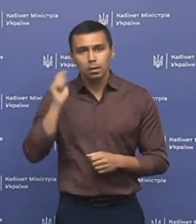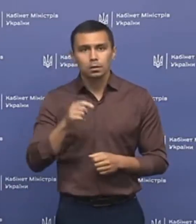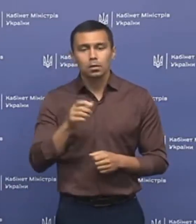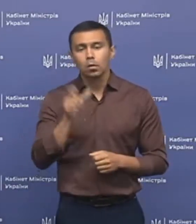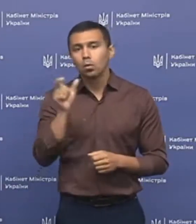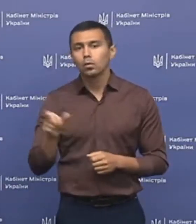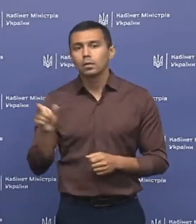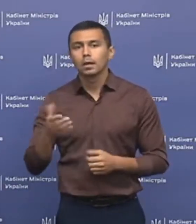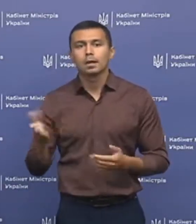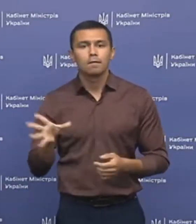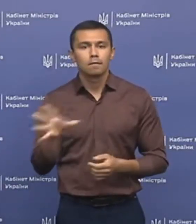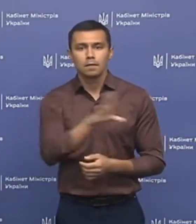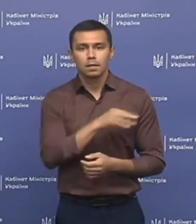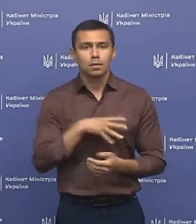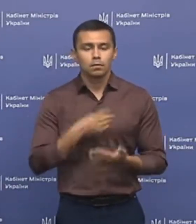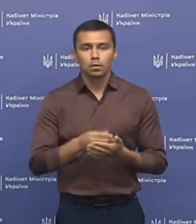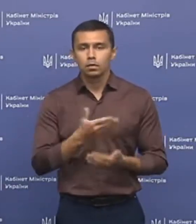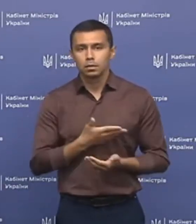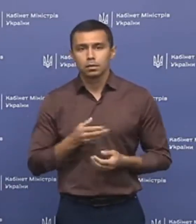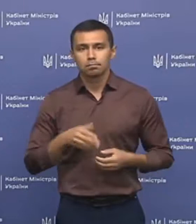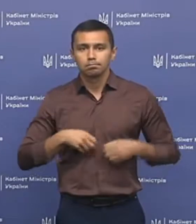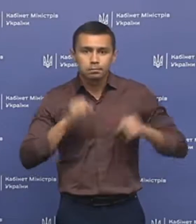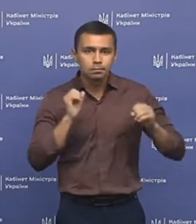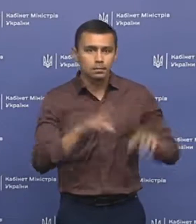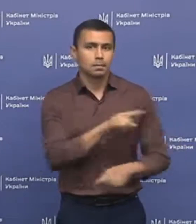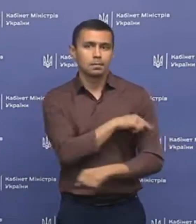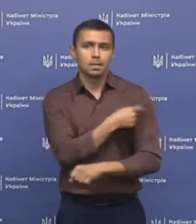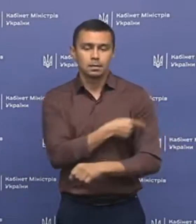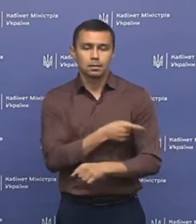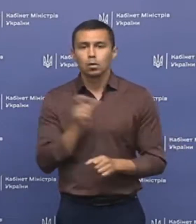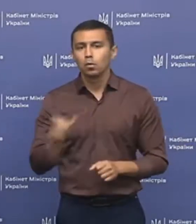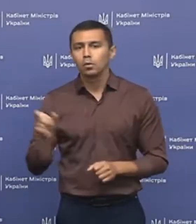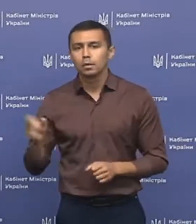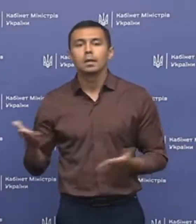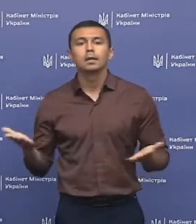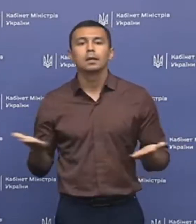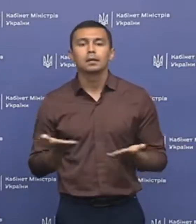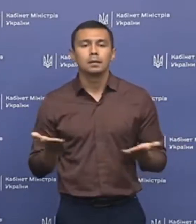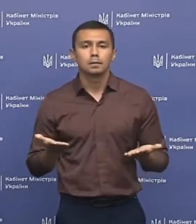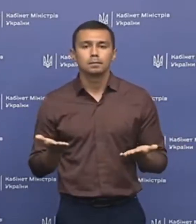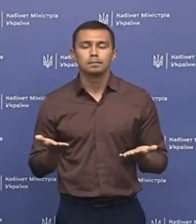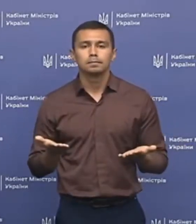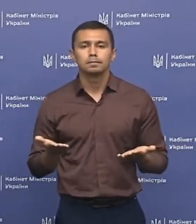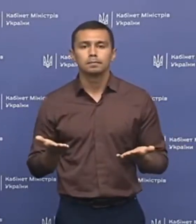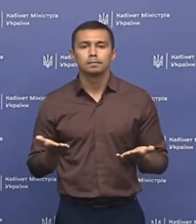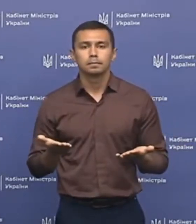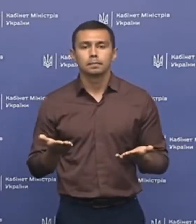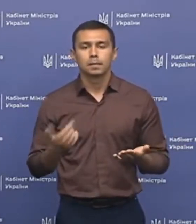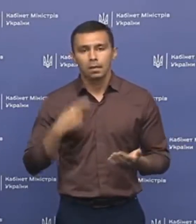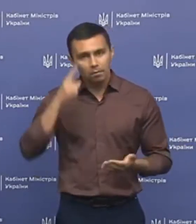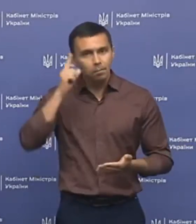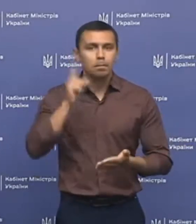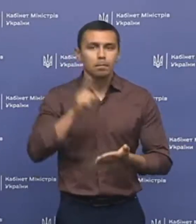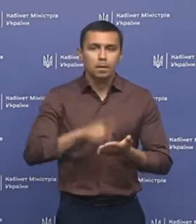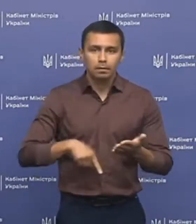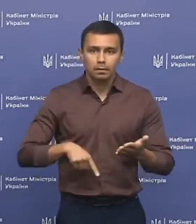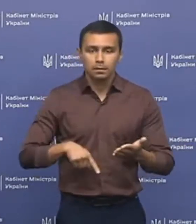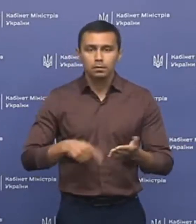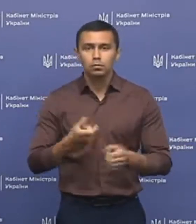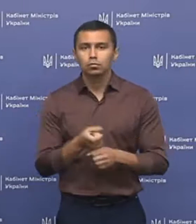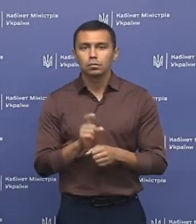Люди, які все своє життя присвятили медицине. Люди, які, я впевнений,